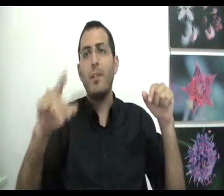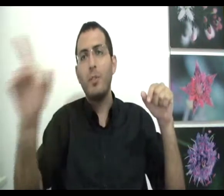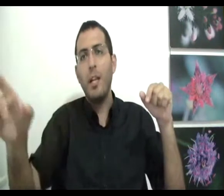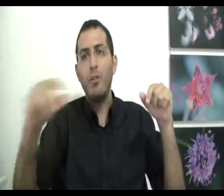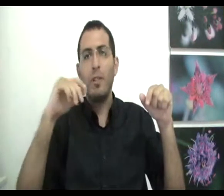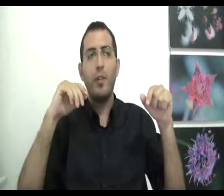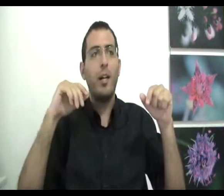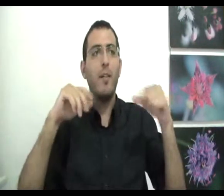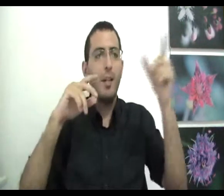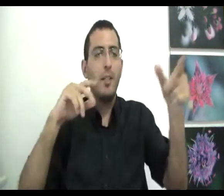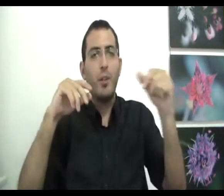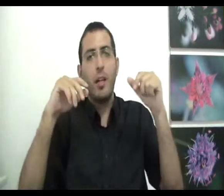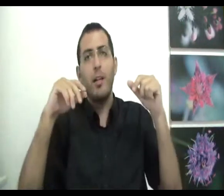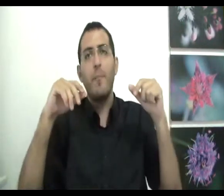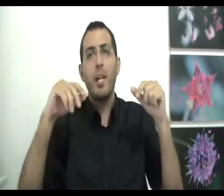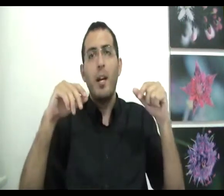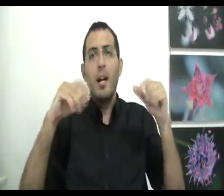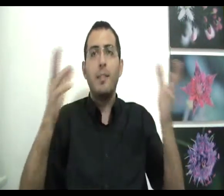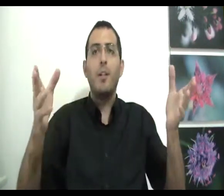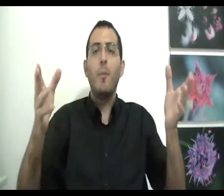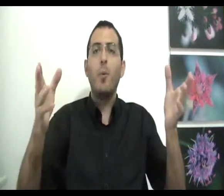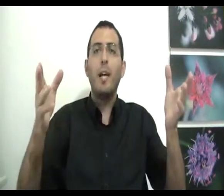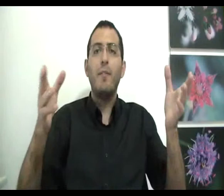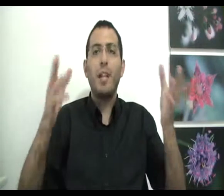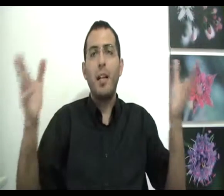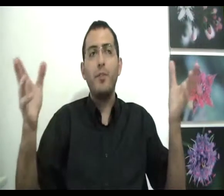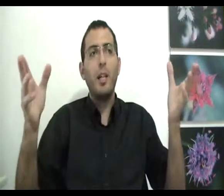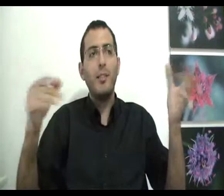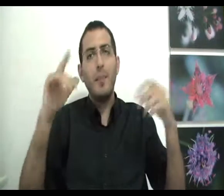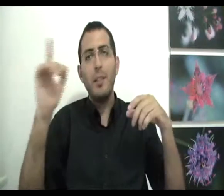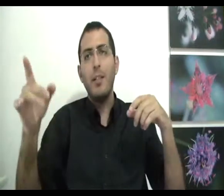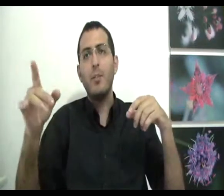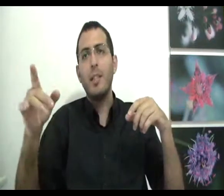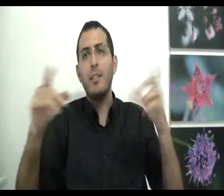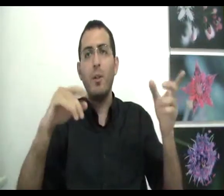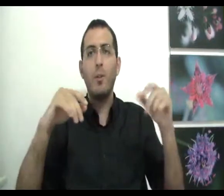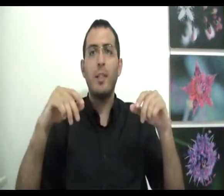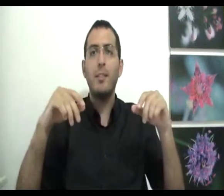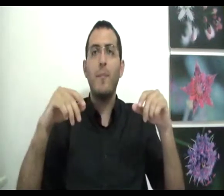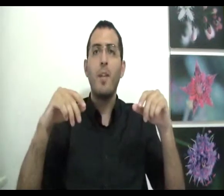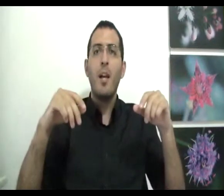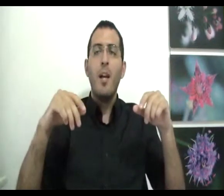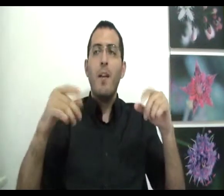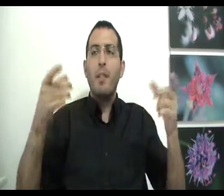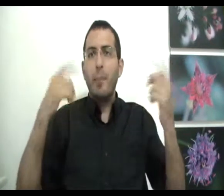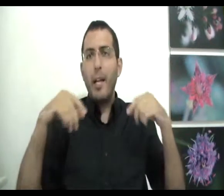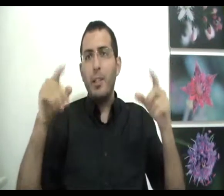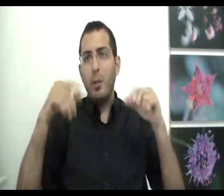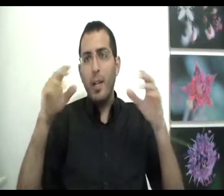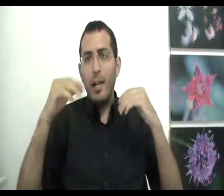אתה רוצה להרגיש טוב דווקא ככה ולמה דווקא ככה הרי זה לא מחויב זה רק אפשרי אז למה אתה רוצה את זה ולא רוצה את זה? וברגע שאנחנו נלך